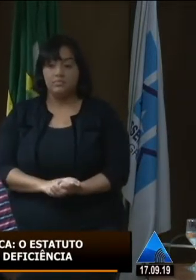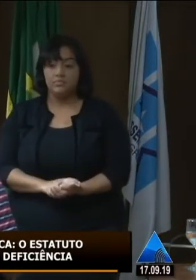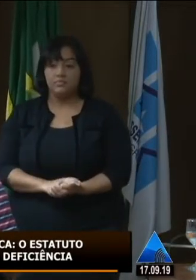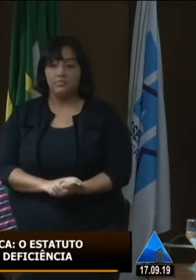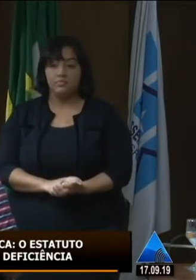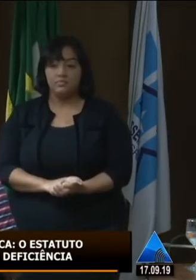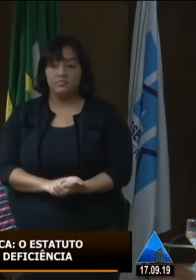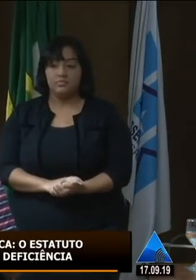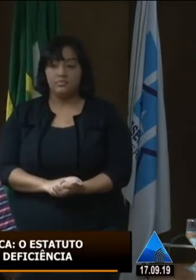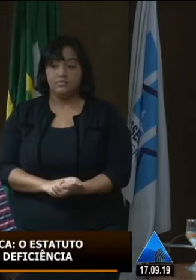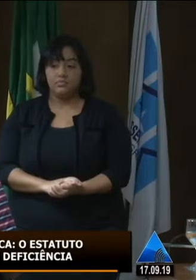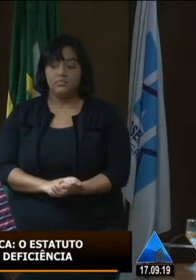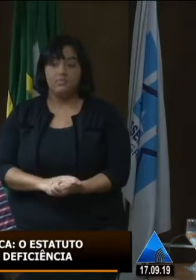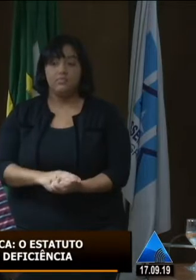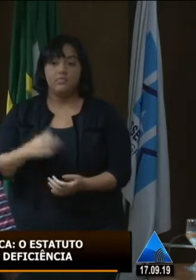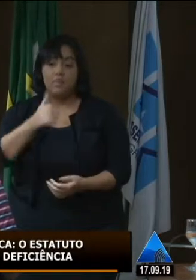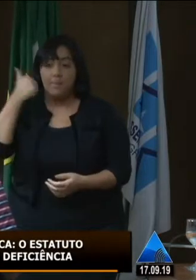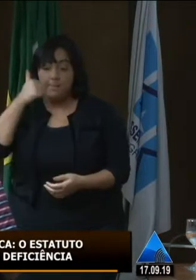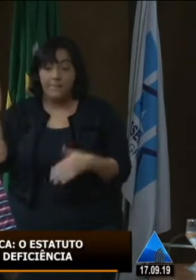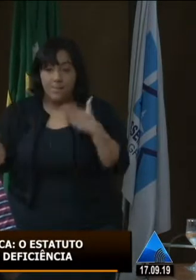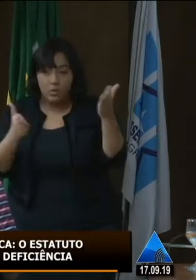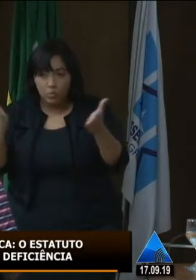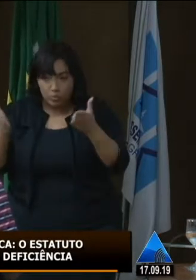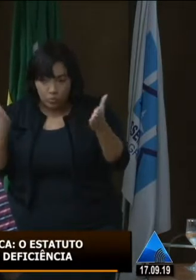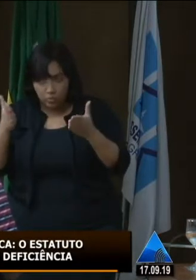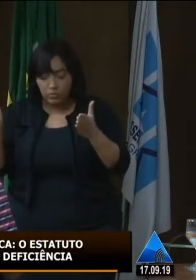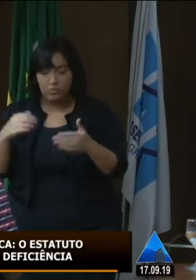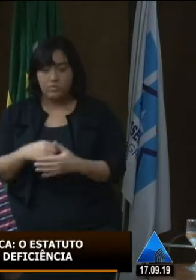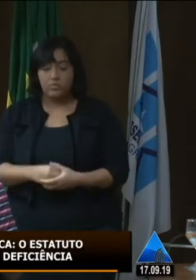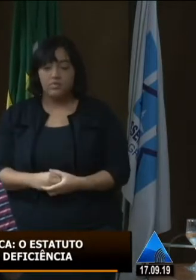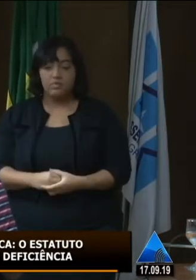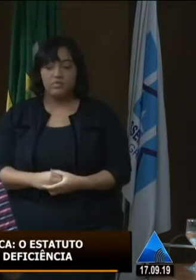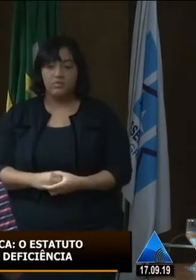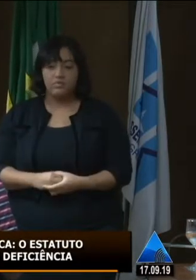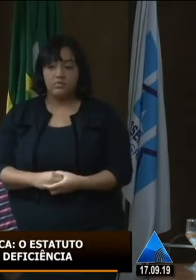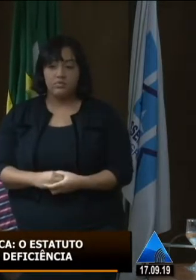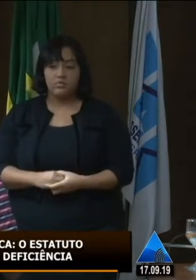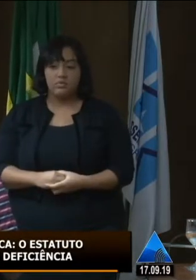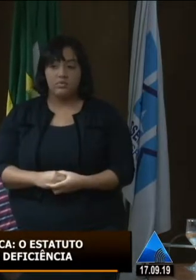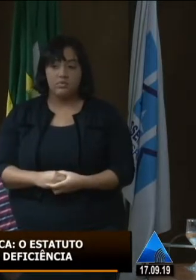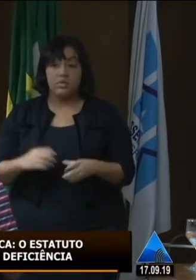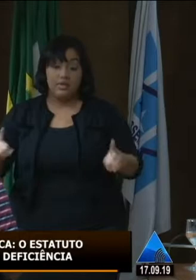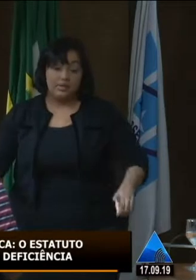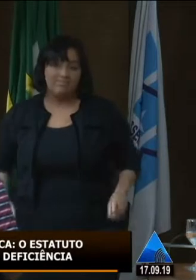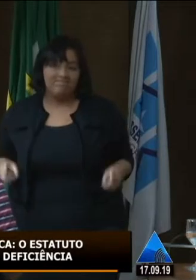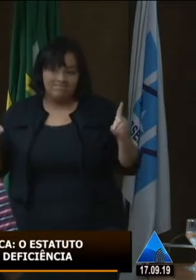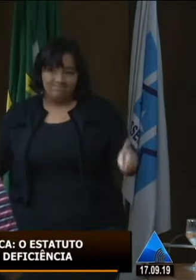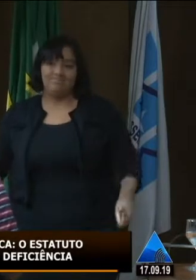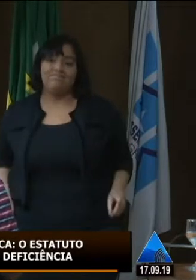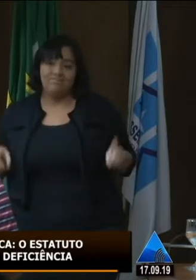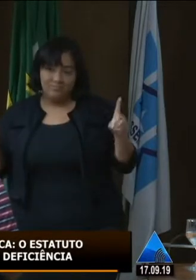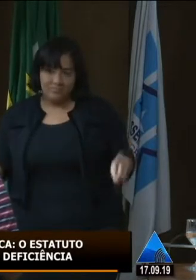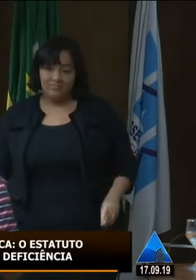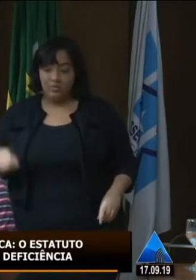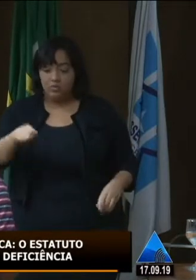acesso, direito de ir e vir, locomoção e mobilidade, são as nossas cadeiras de rodas, são as nossas